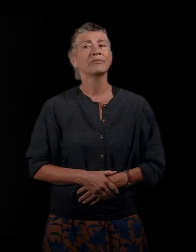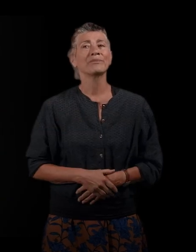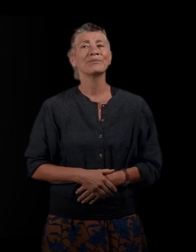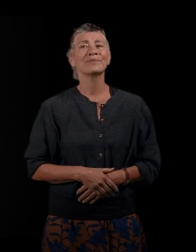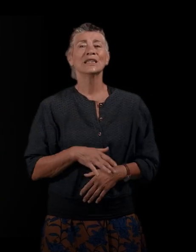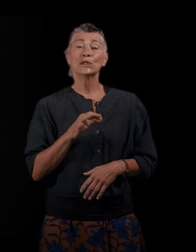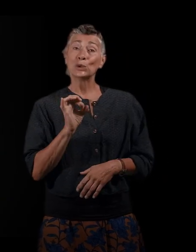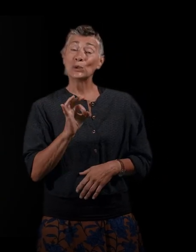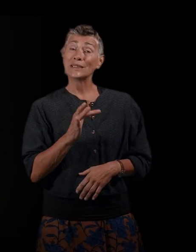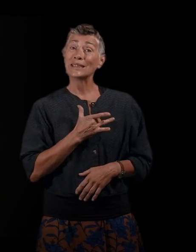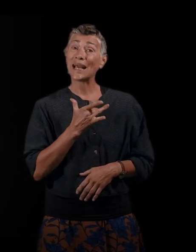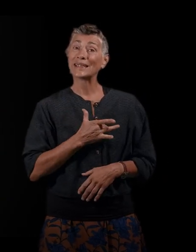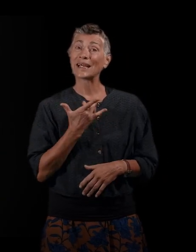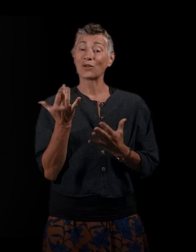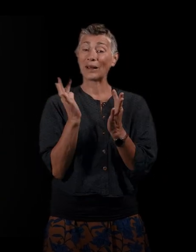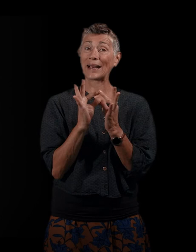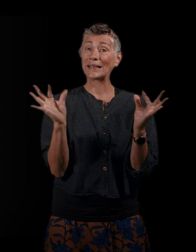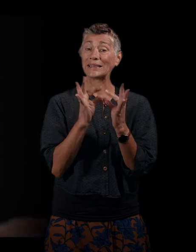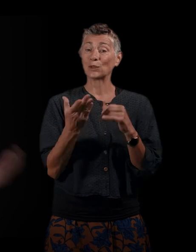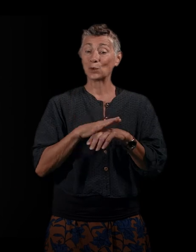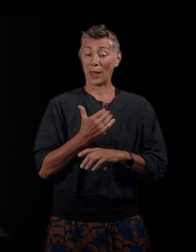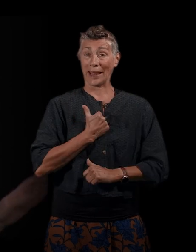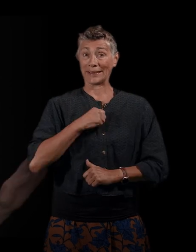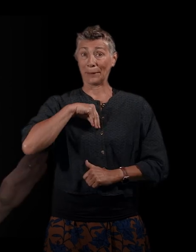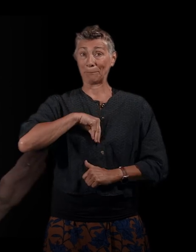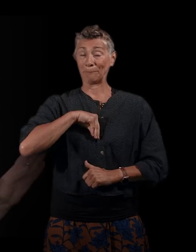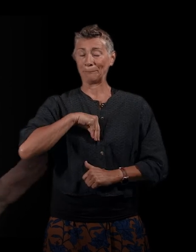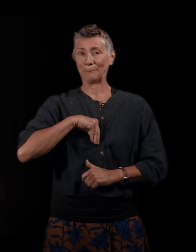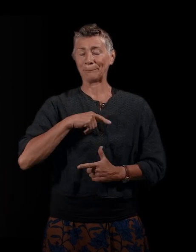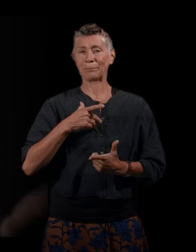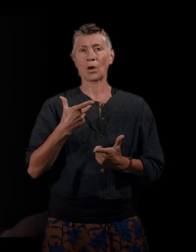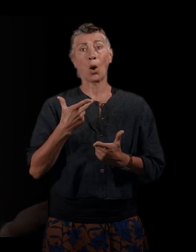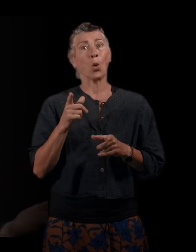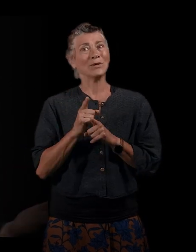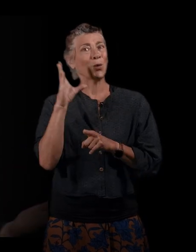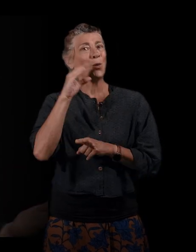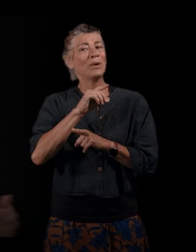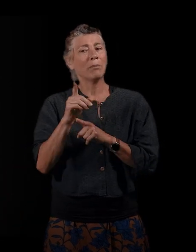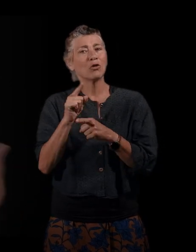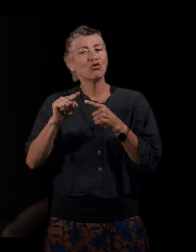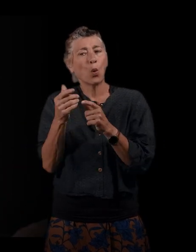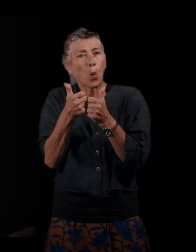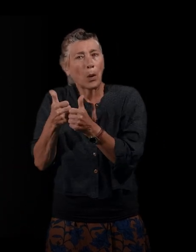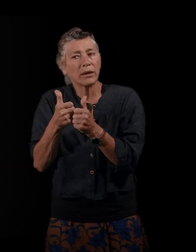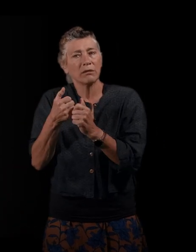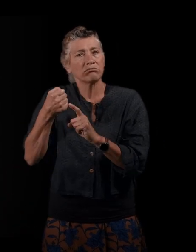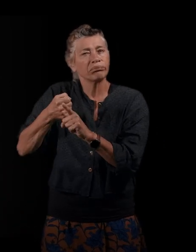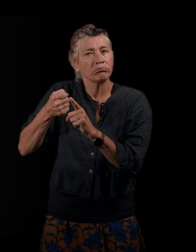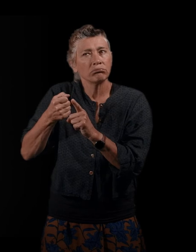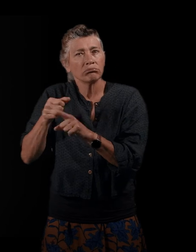c'est que les récits de l'intime ne chassent pas des aspects plus collectifs, d'engagement. Vous avez aussi des